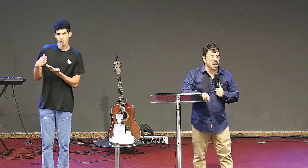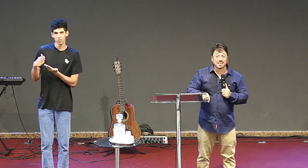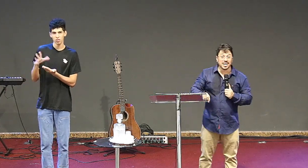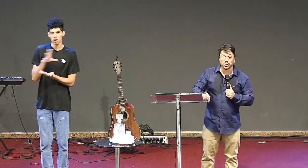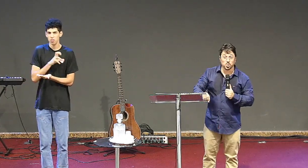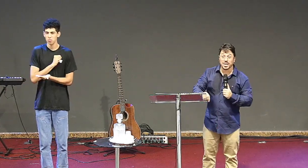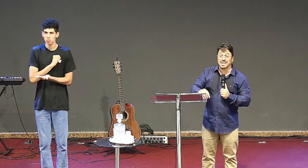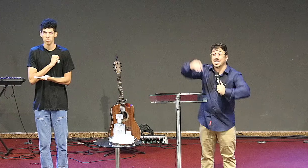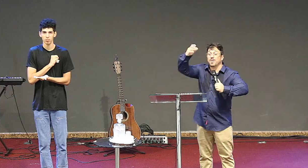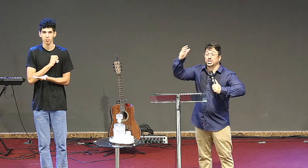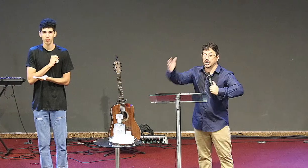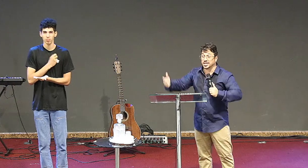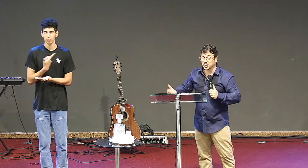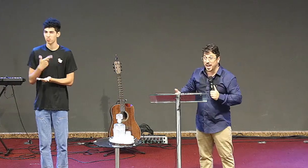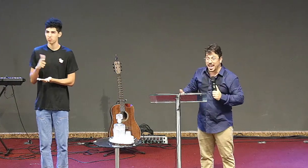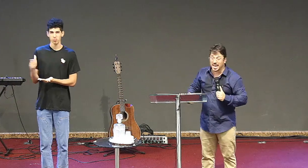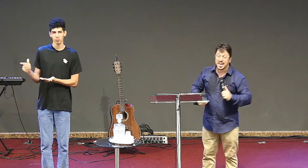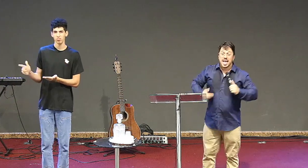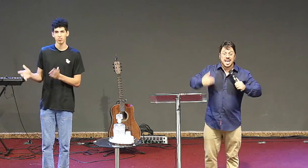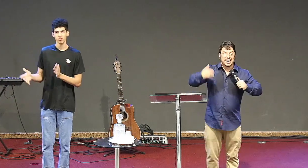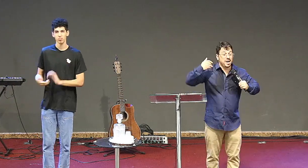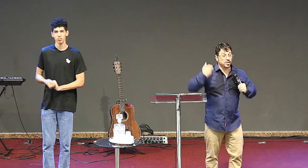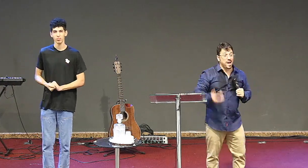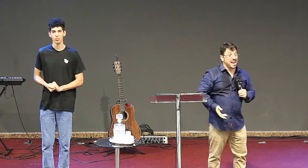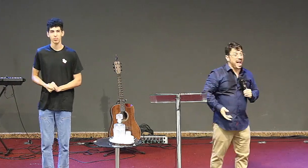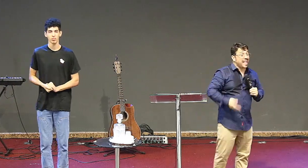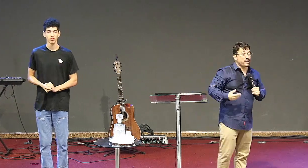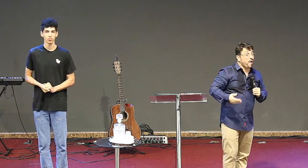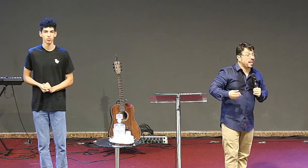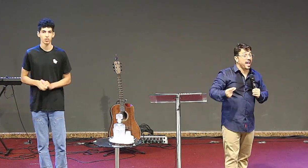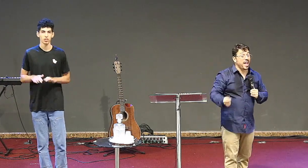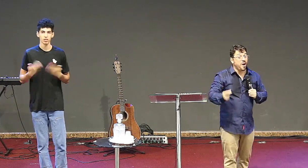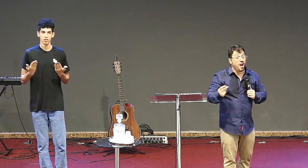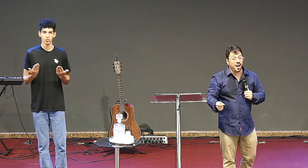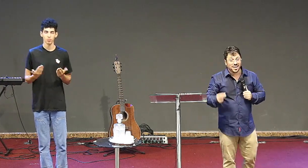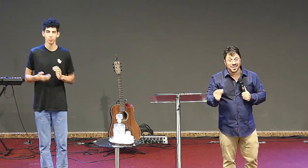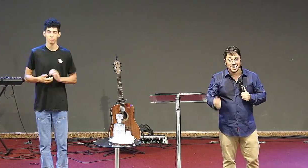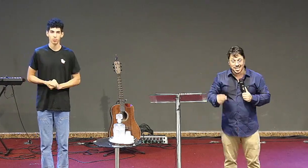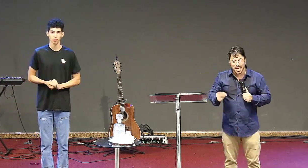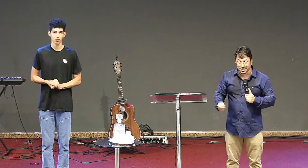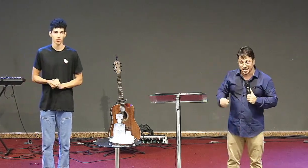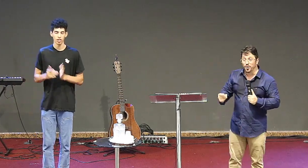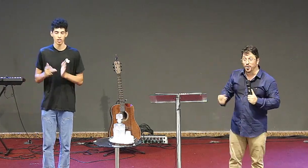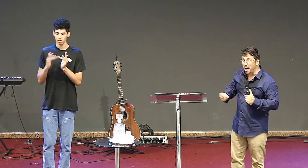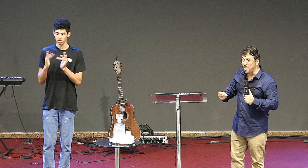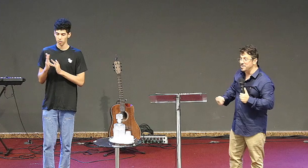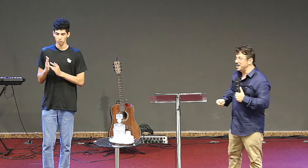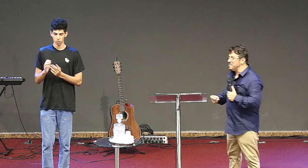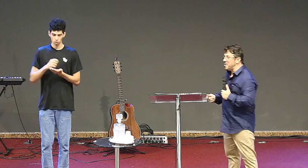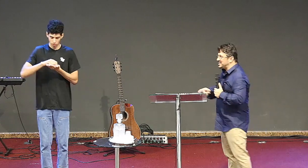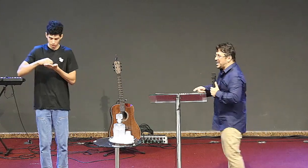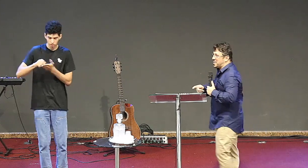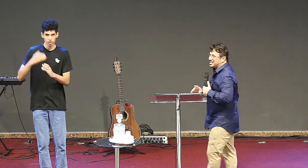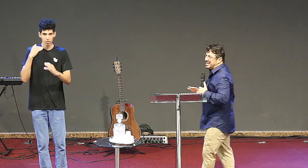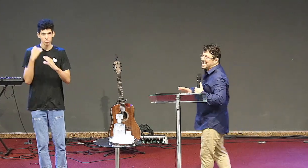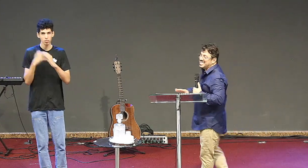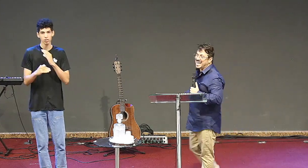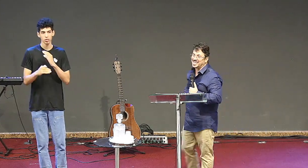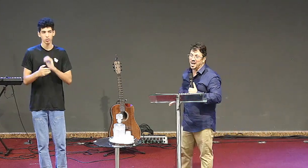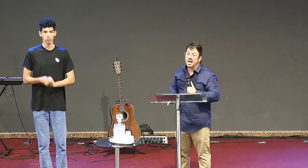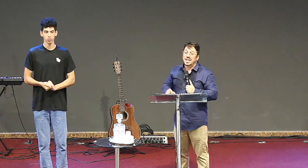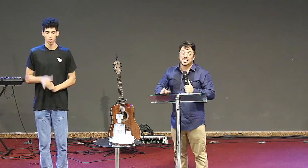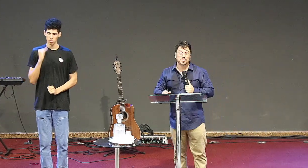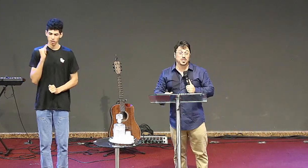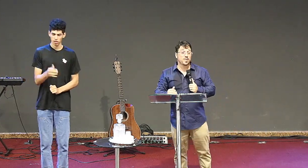ele ama tanto que ele dá uma chance para ele ele manda uma carta e fala ei ó você precisa voltar ao primeiro amor esse negócio não está